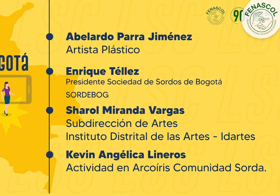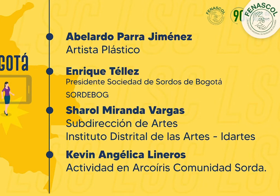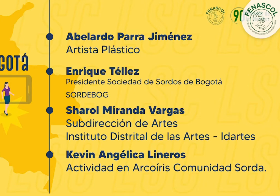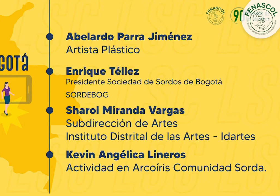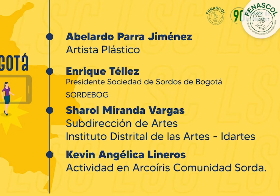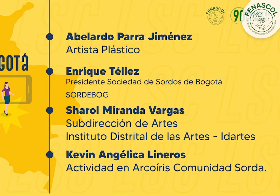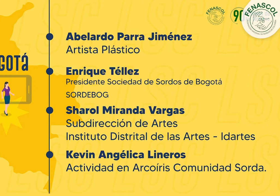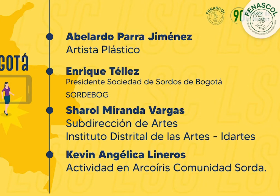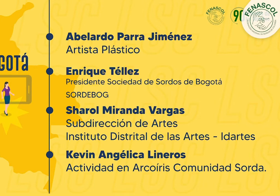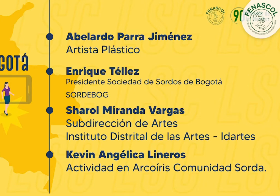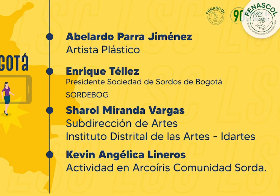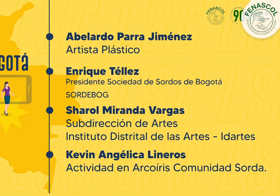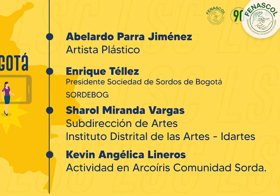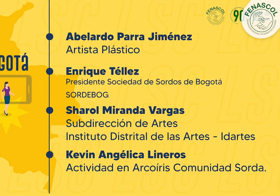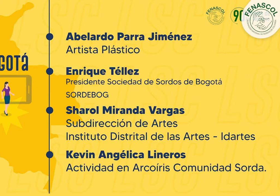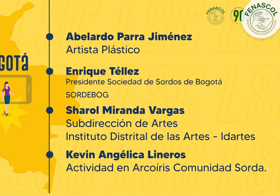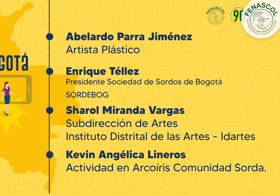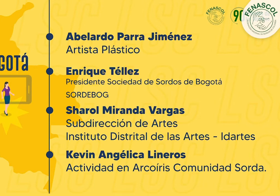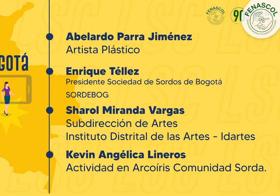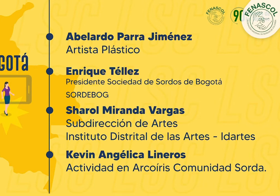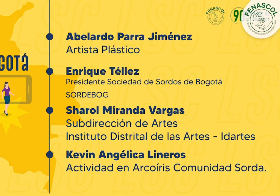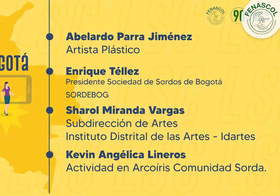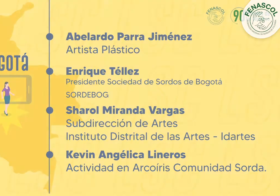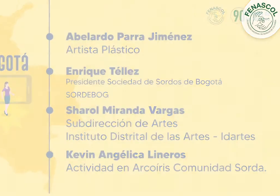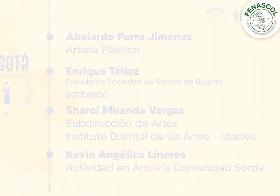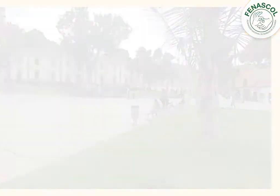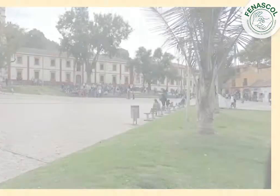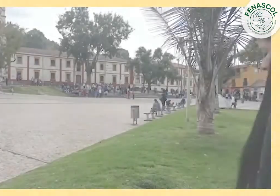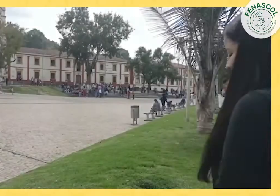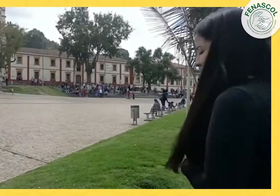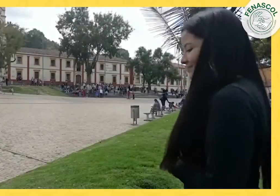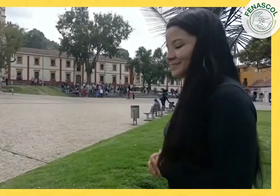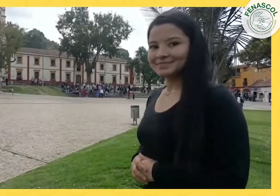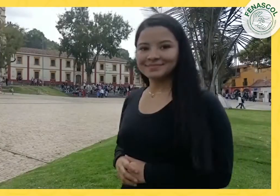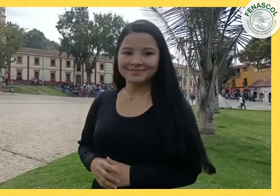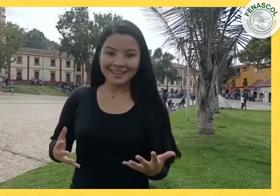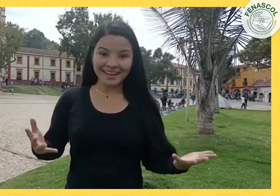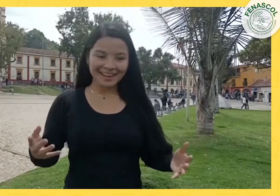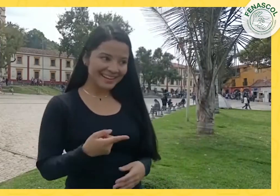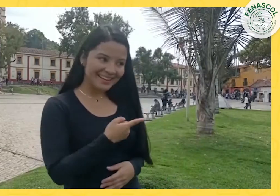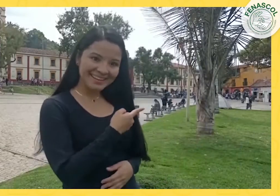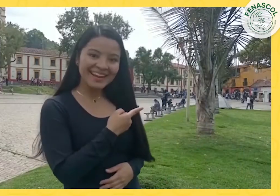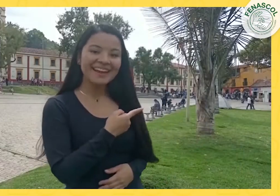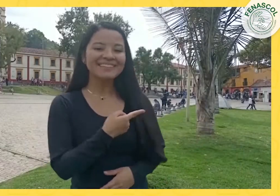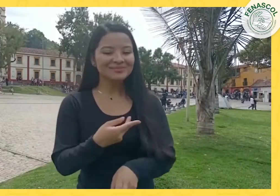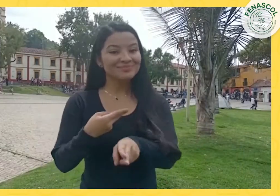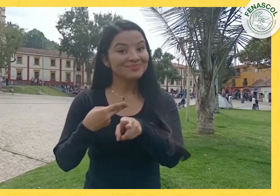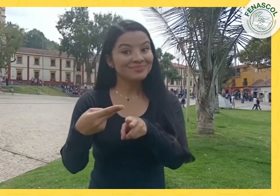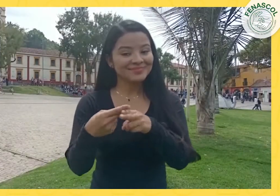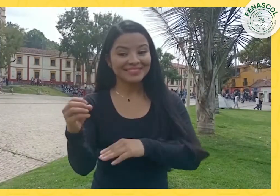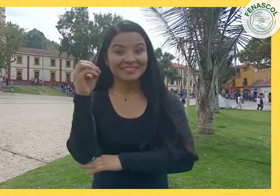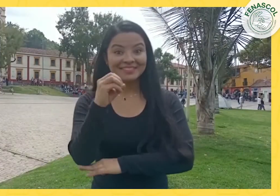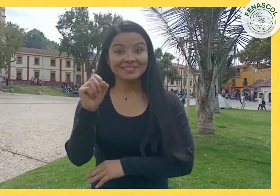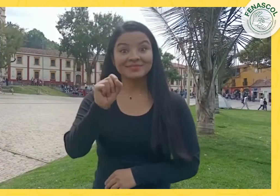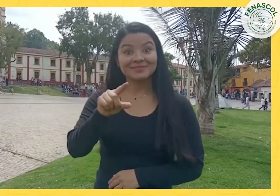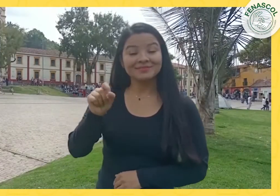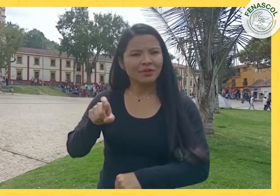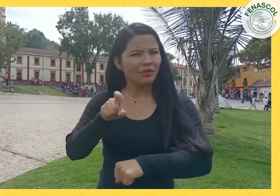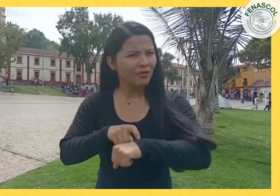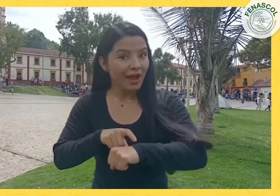Distrital de Artes y de Art Kevin Angélica Lineros, actividad en Arcoíris Comunidad Sorda. Esto será el